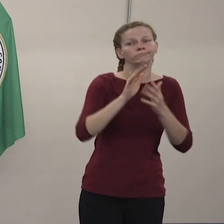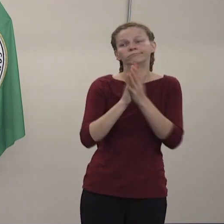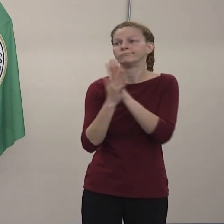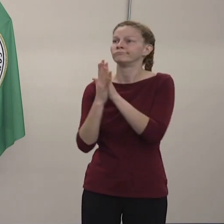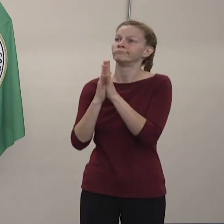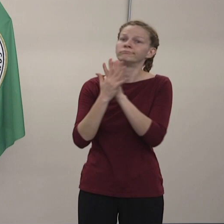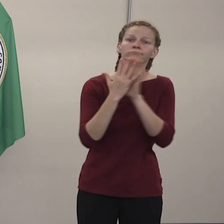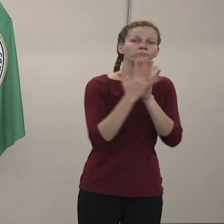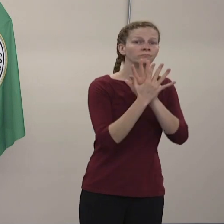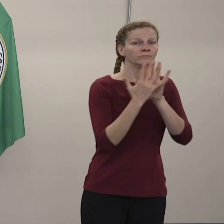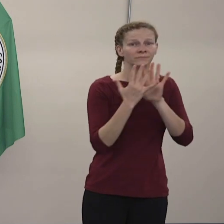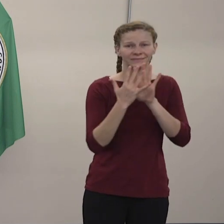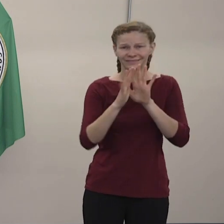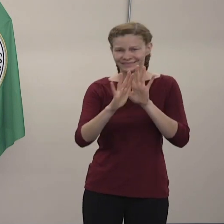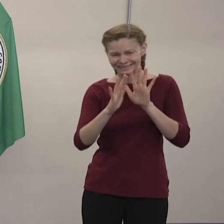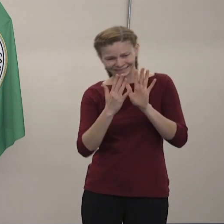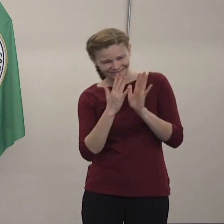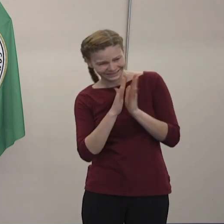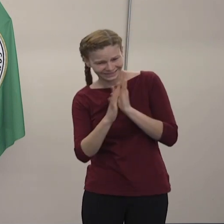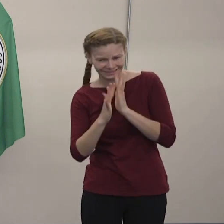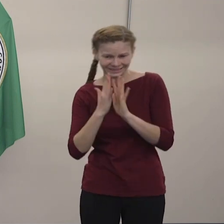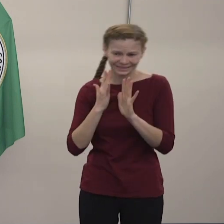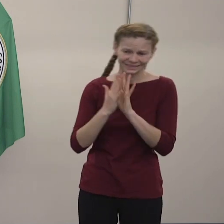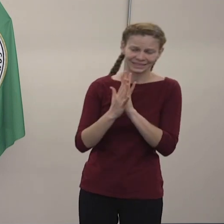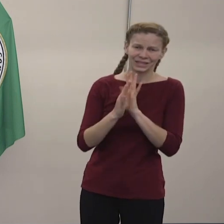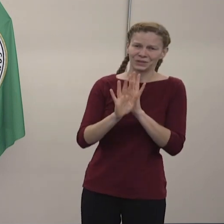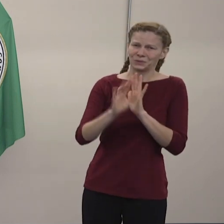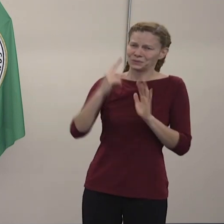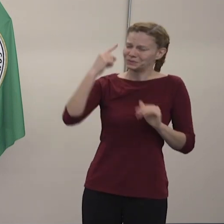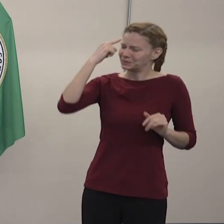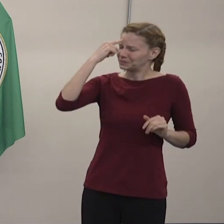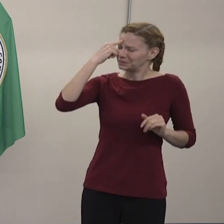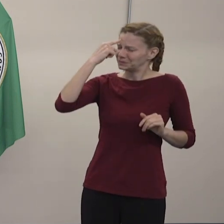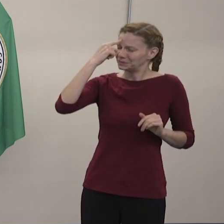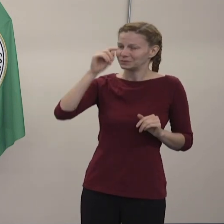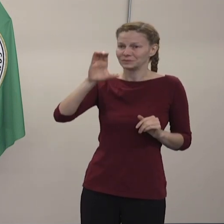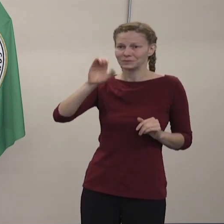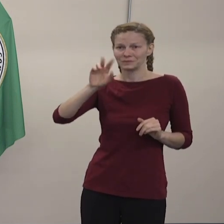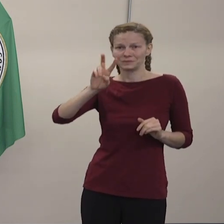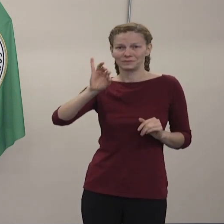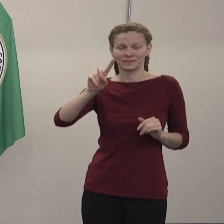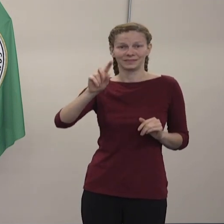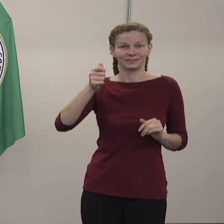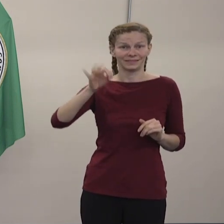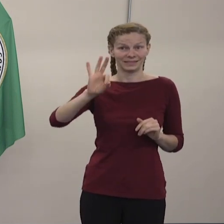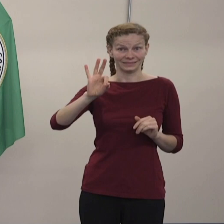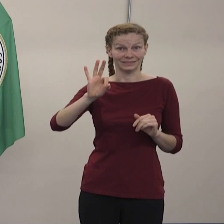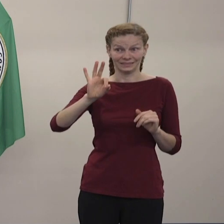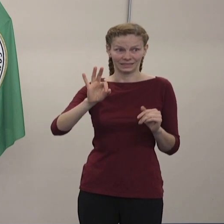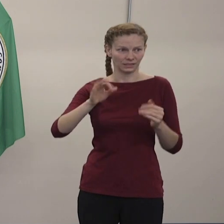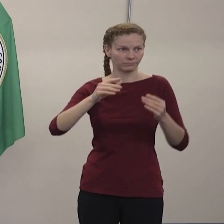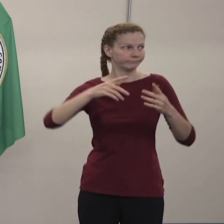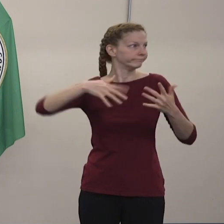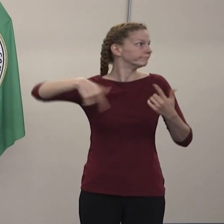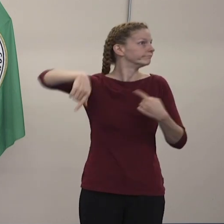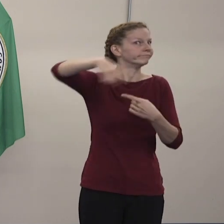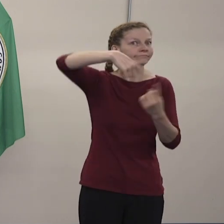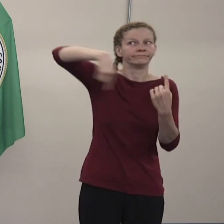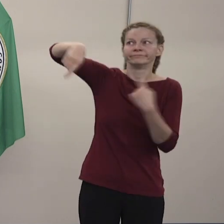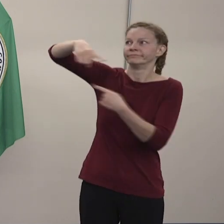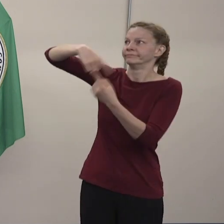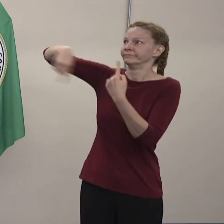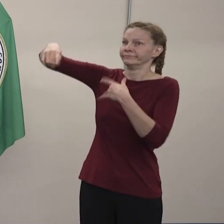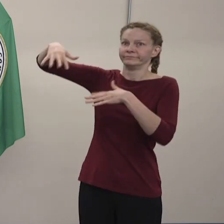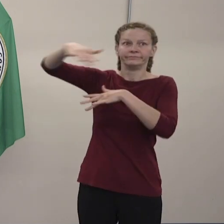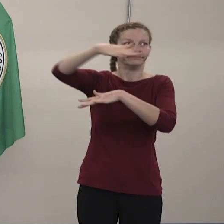Pero mientras hacen eso, recuerden que el COVID-19 sigue aquí y que tienen que actuar como si estuviese